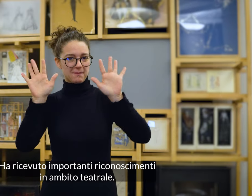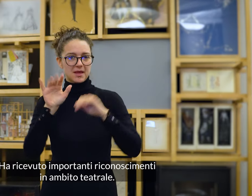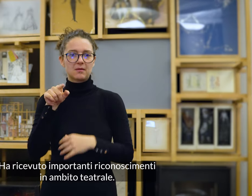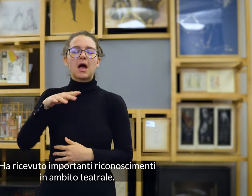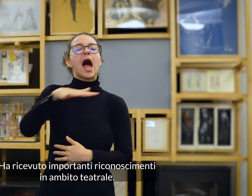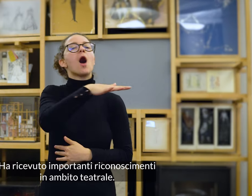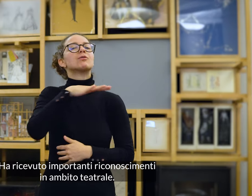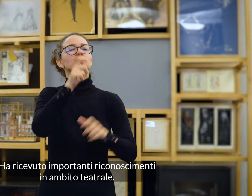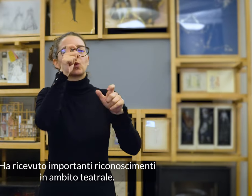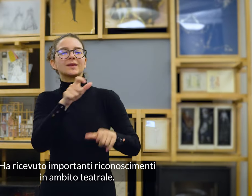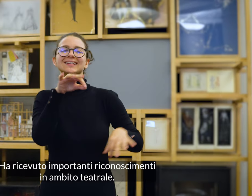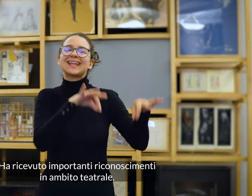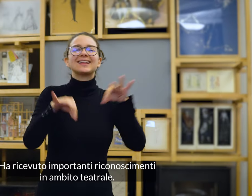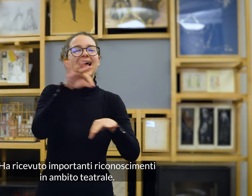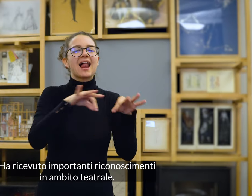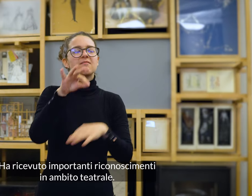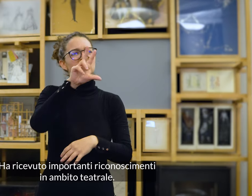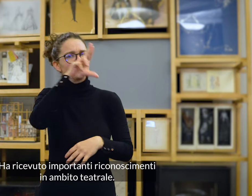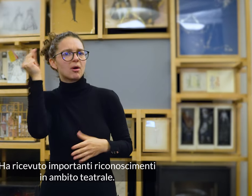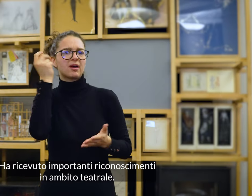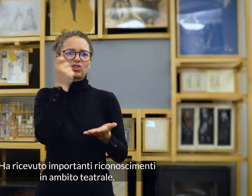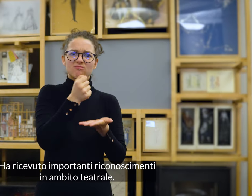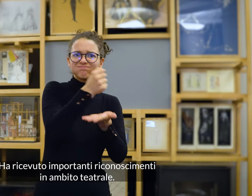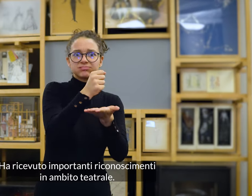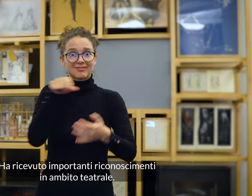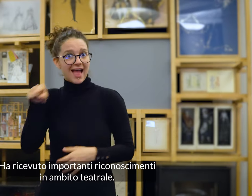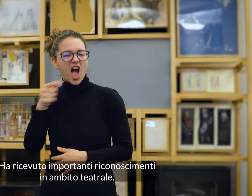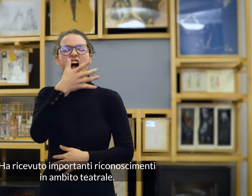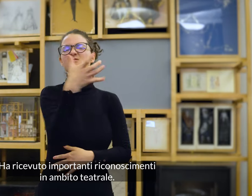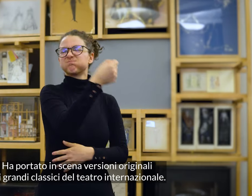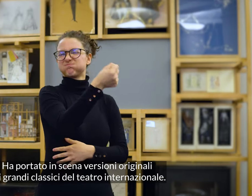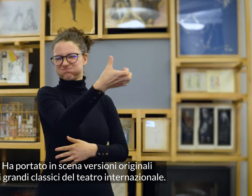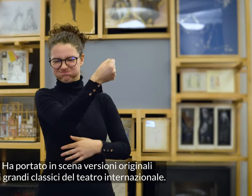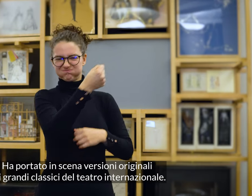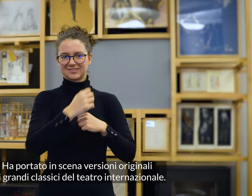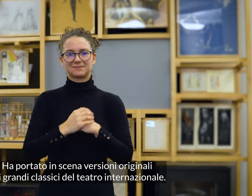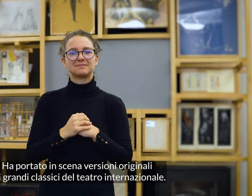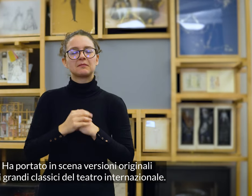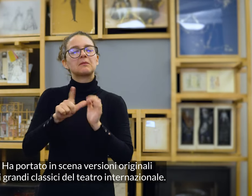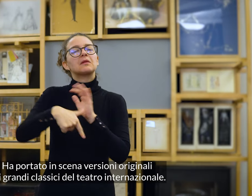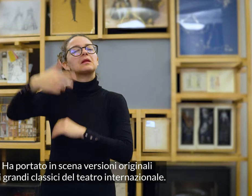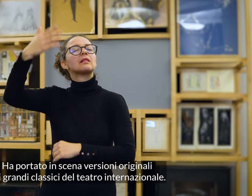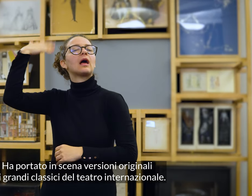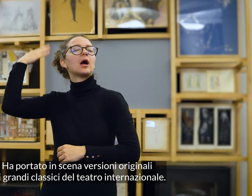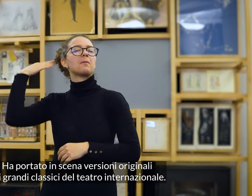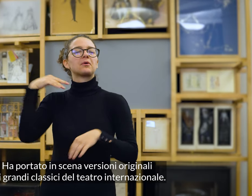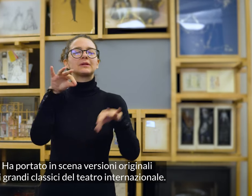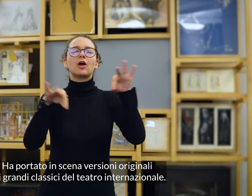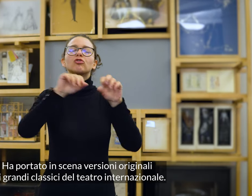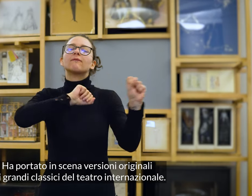ricevuto importanti riconoscimenti in ambito teatrale. Ha portato in scena versioni